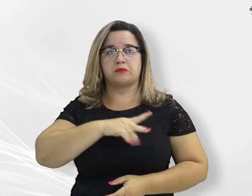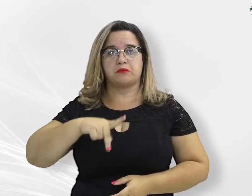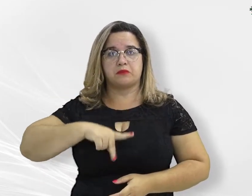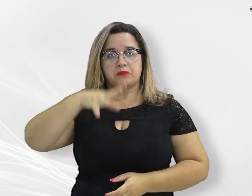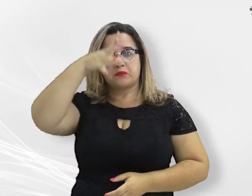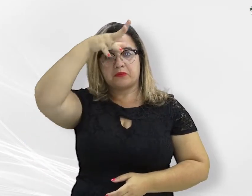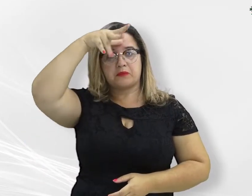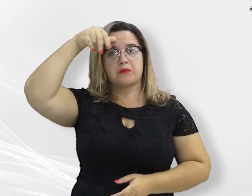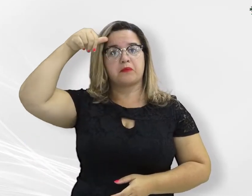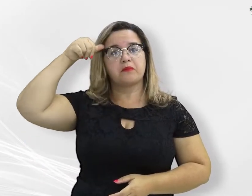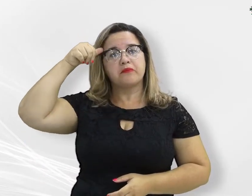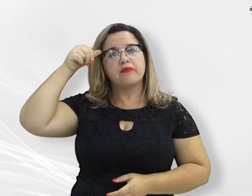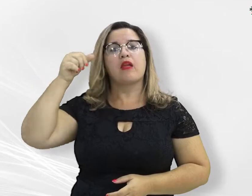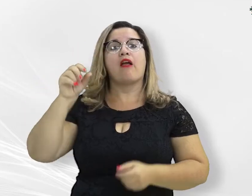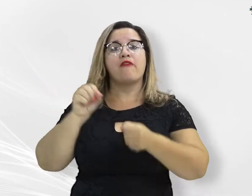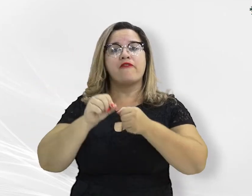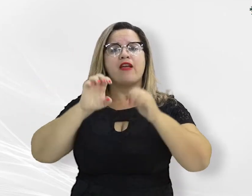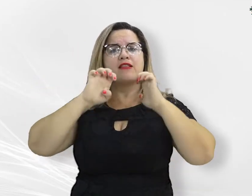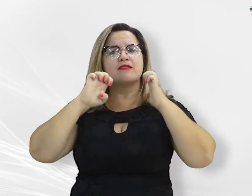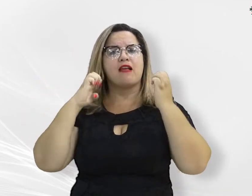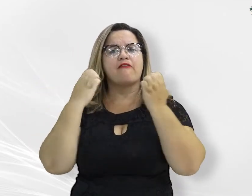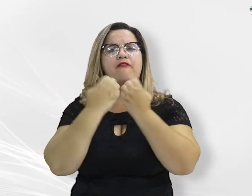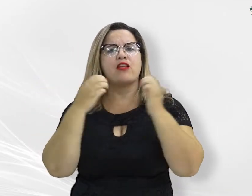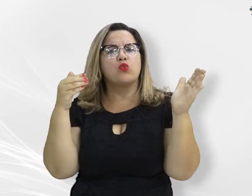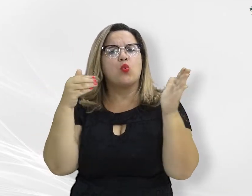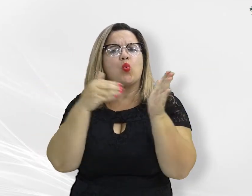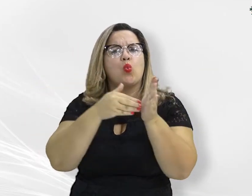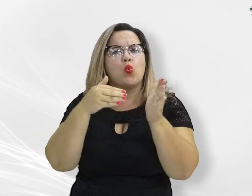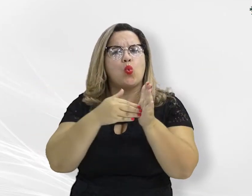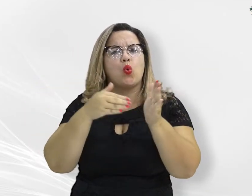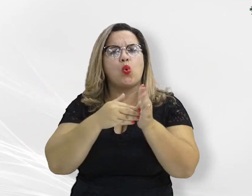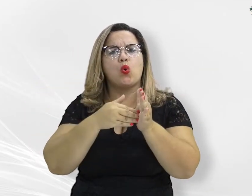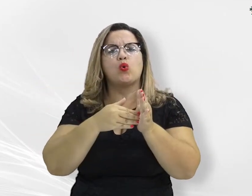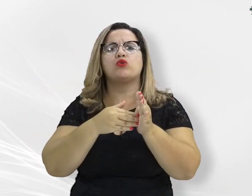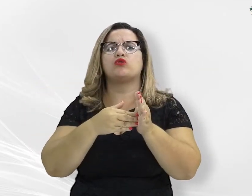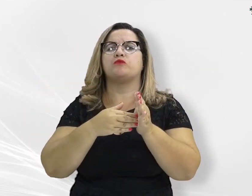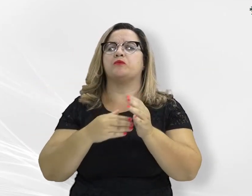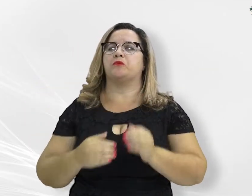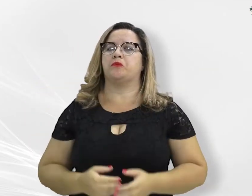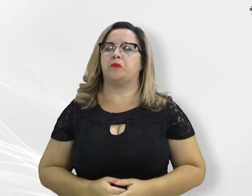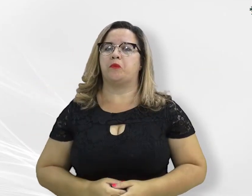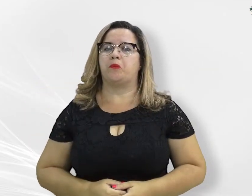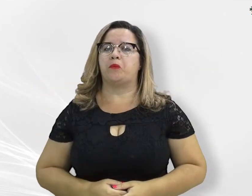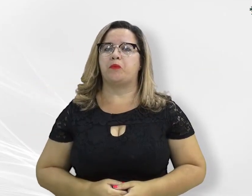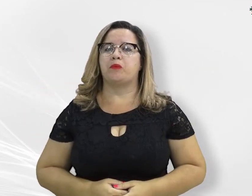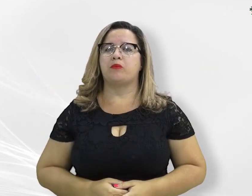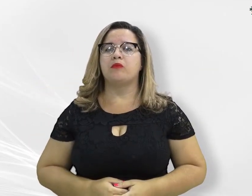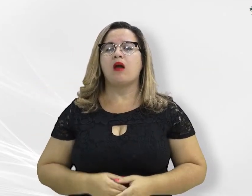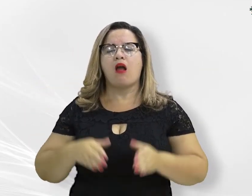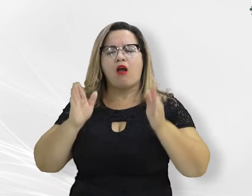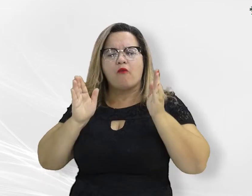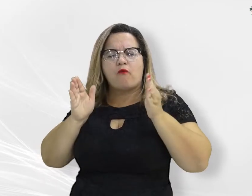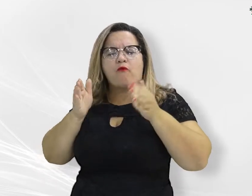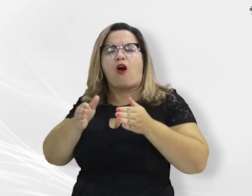Público do Estado de Mato Grosso realizará o último evento do ano antes do recesso forense. Destinado a membros,